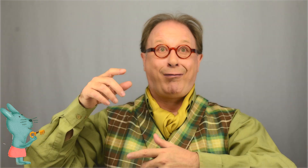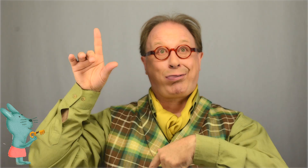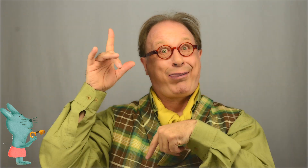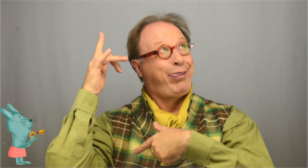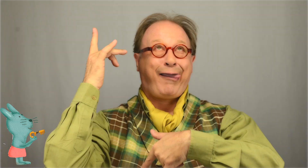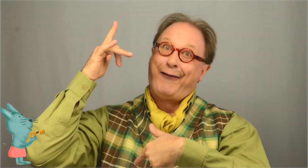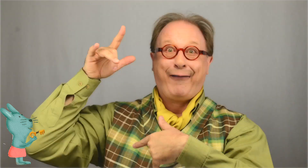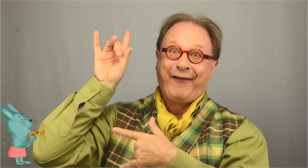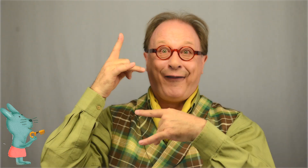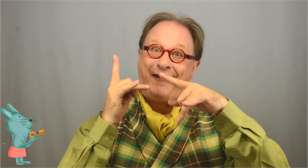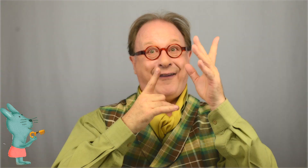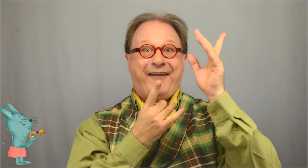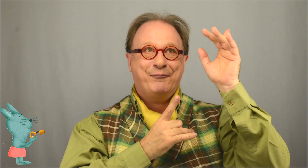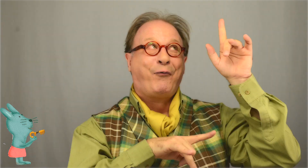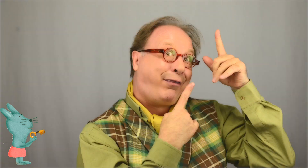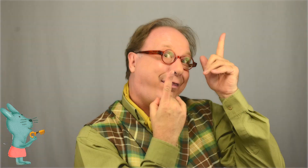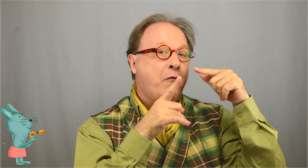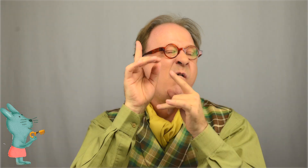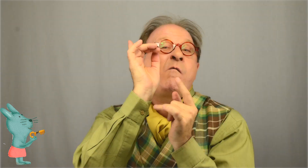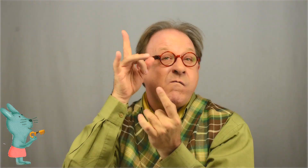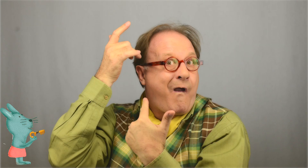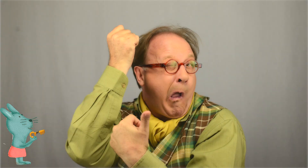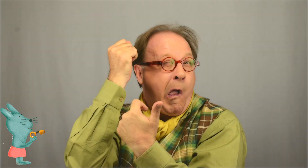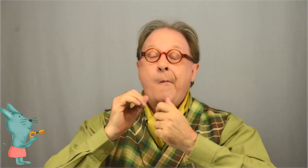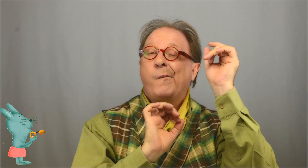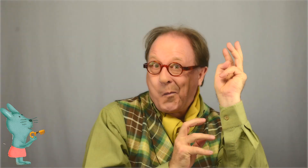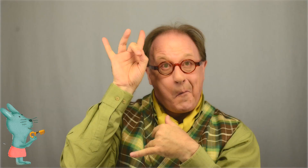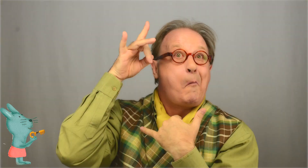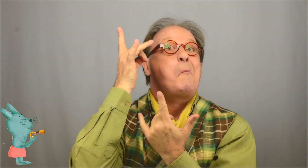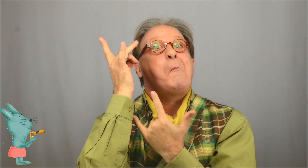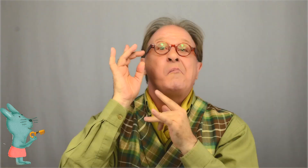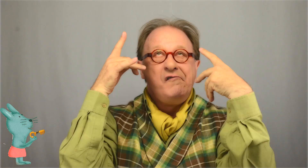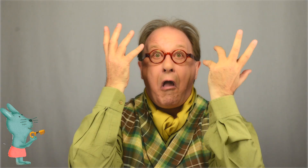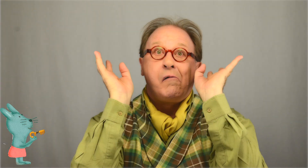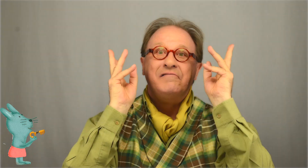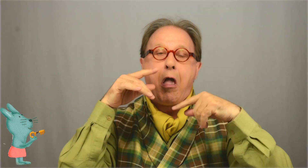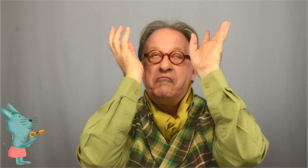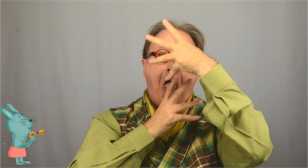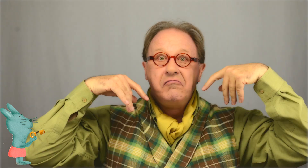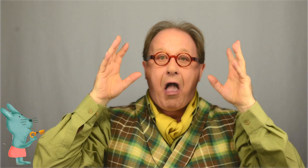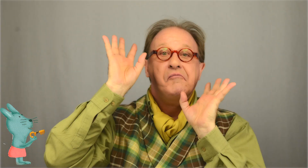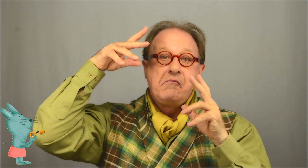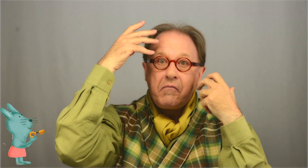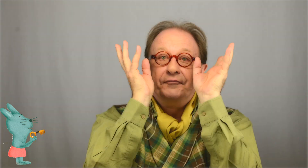Ah là là, écou, ah là là, écou Lapin, lapin, réjouis-toi Et reste chez moi